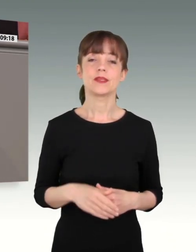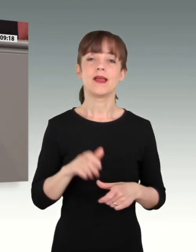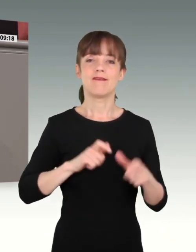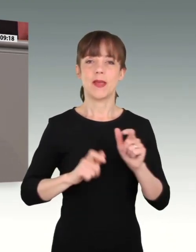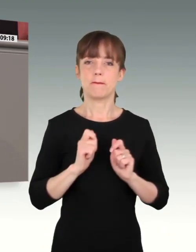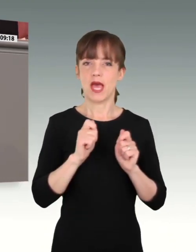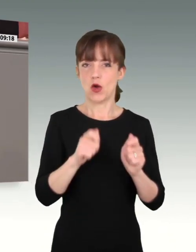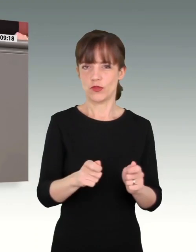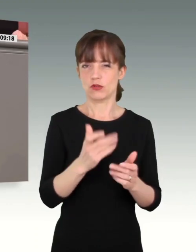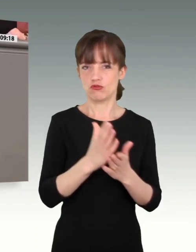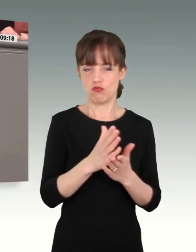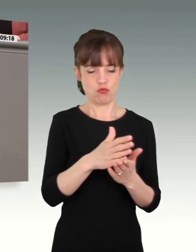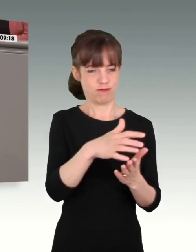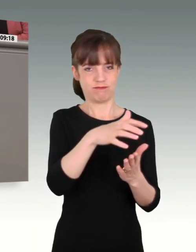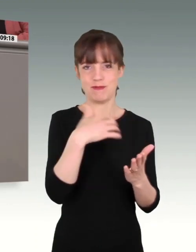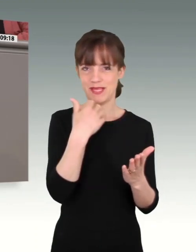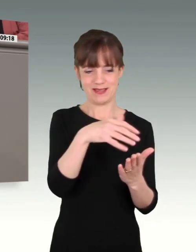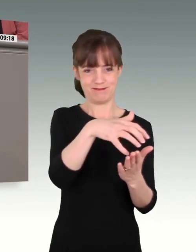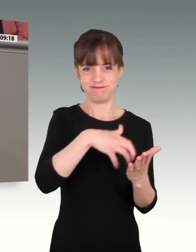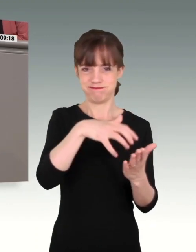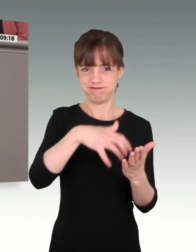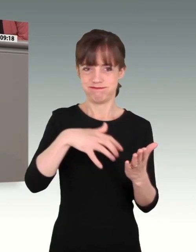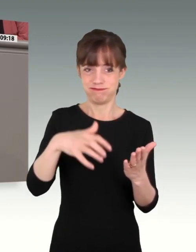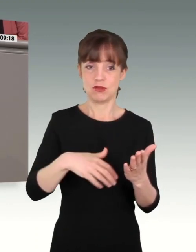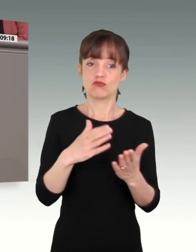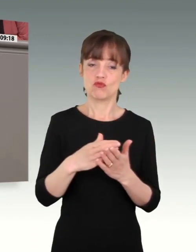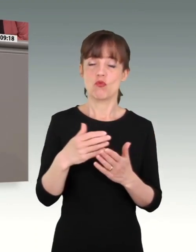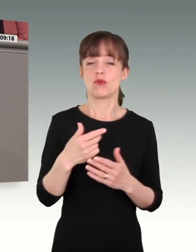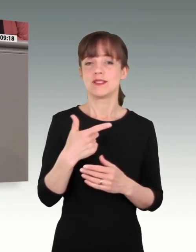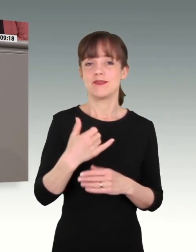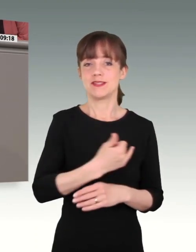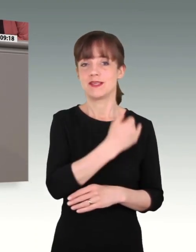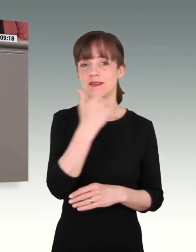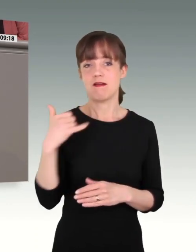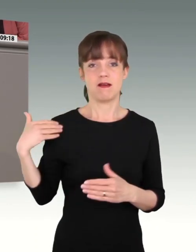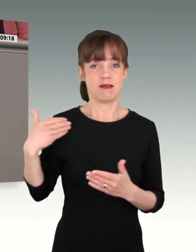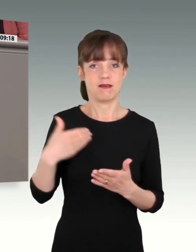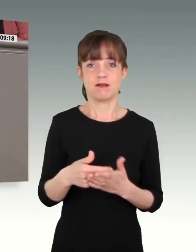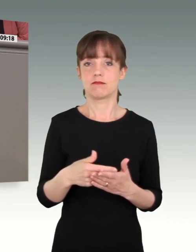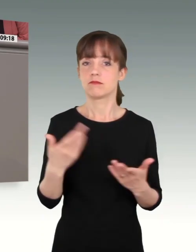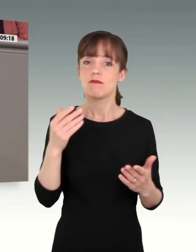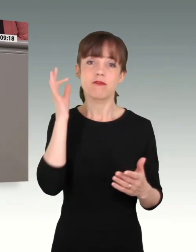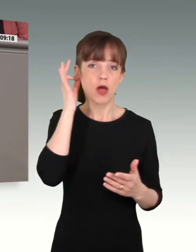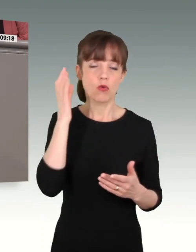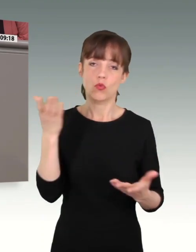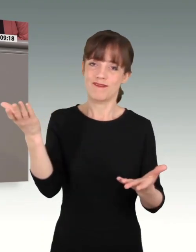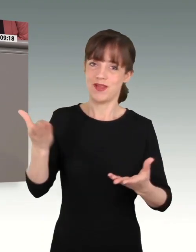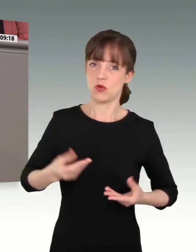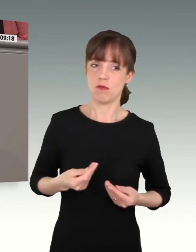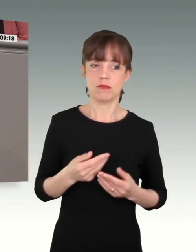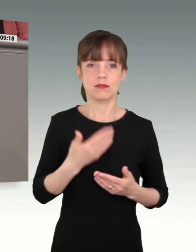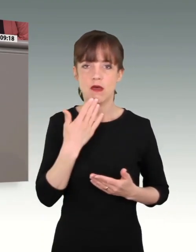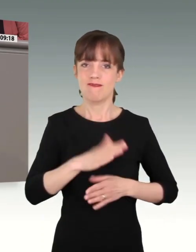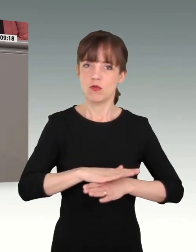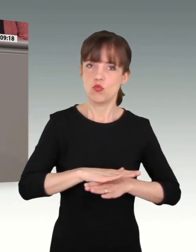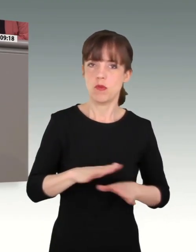Seit zwei Jahrzehnten stehen Ihnen alle Laufbahnen offen. Dennoch liegt der Anteil der Soldatinnen in der Truppe bei nur etwas mehr